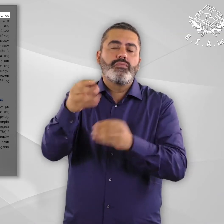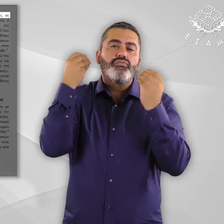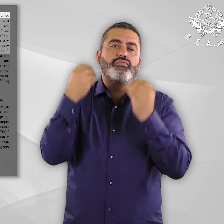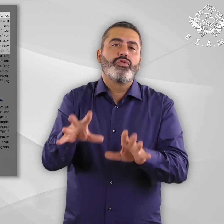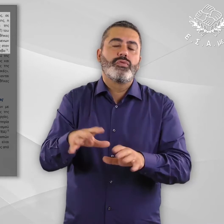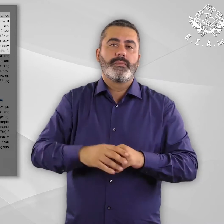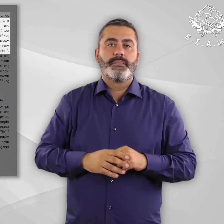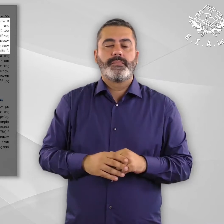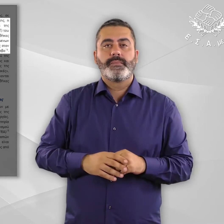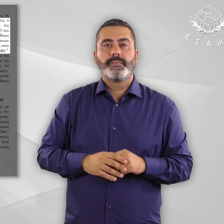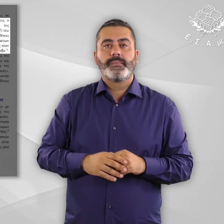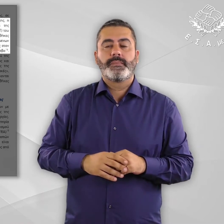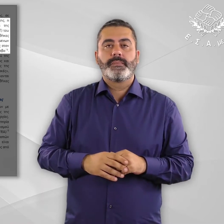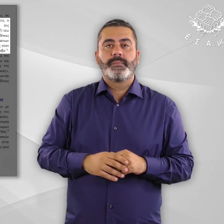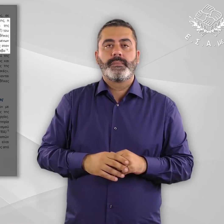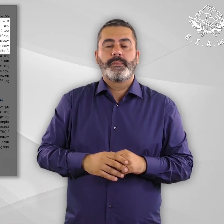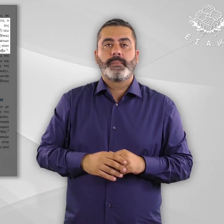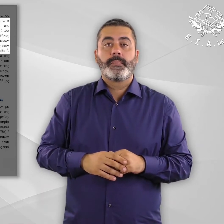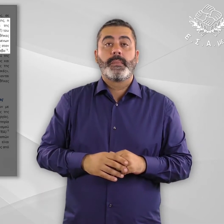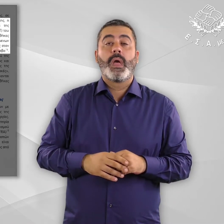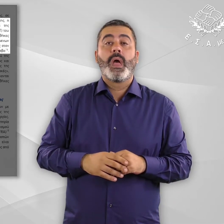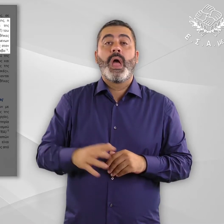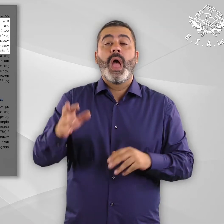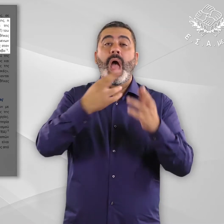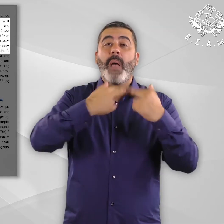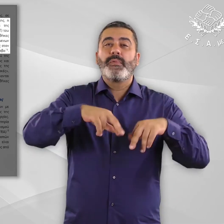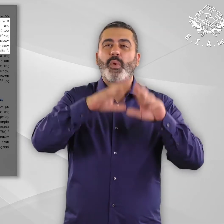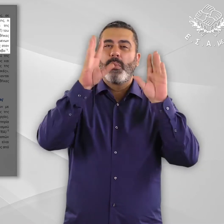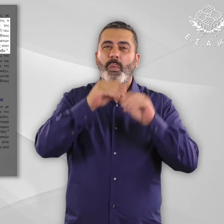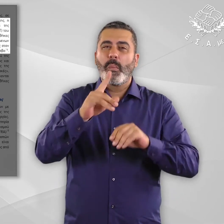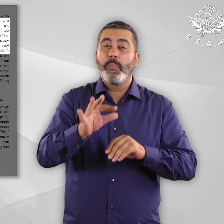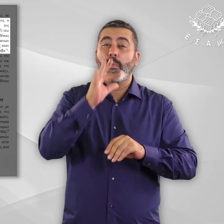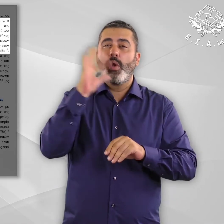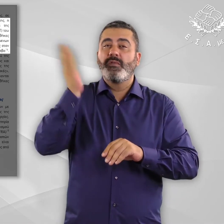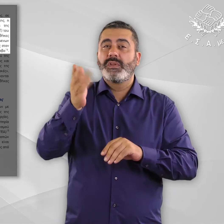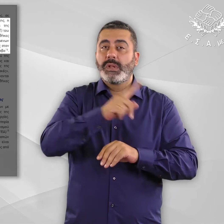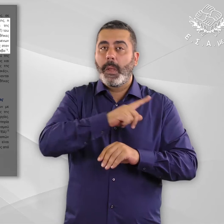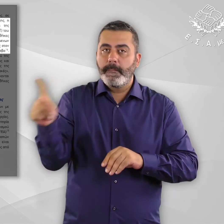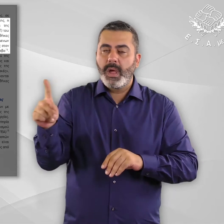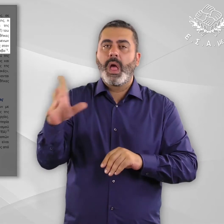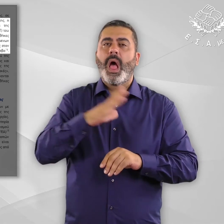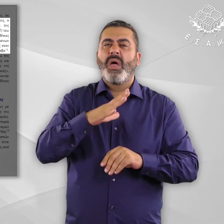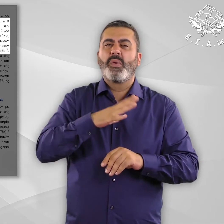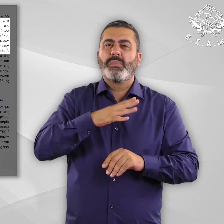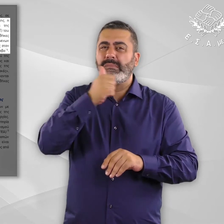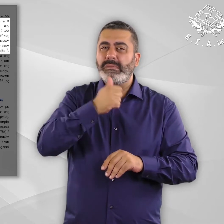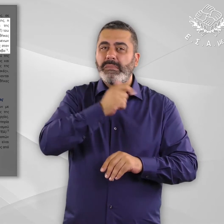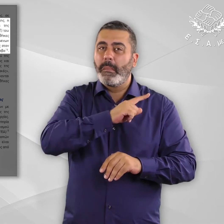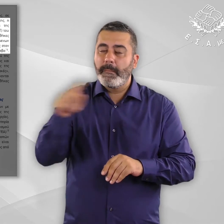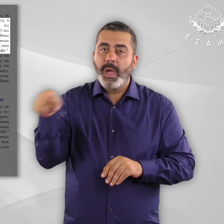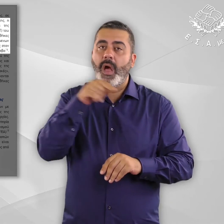διαβίωσης. Σε πρόσφατη έκθεσή της, η Επιτροπή για την Πρόληψη των Βασανιστήριων και της Απάνθρωπης ή Ταπίνωτικης